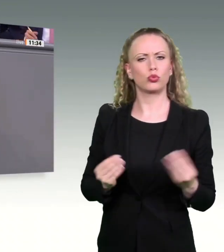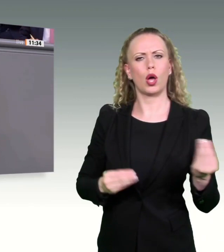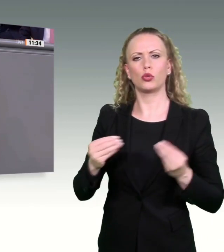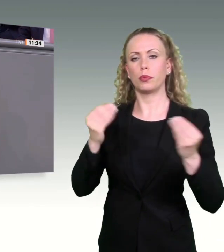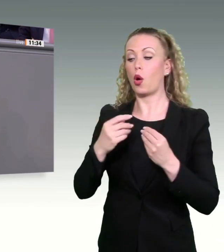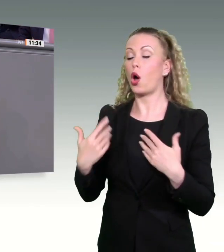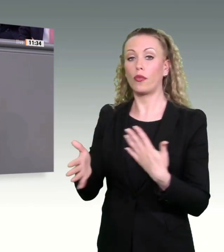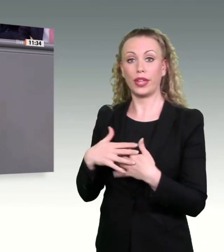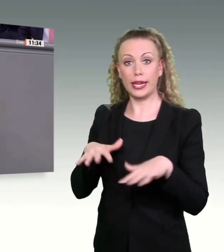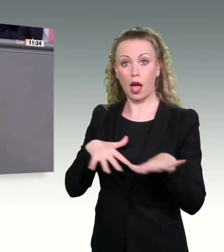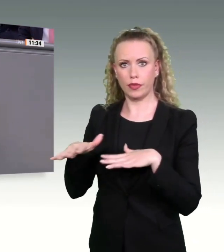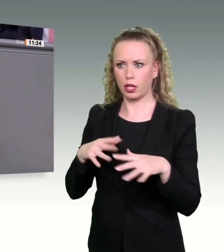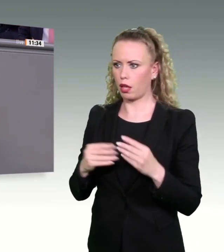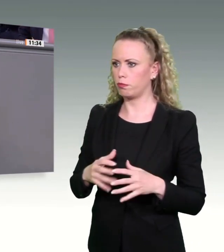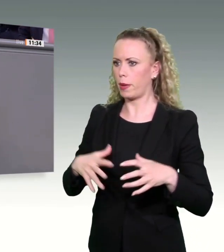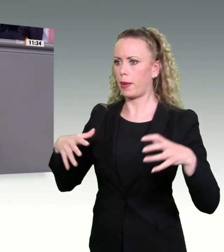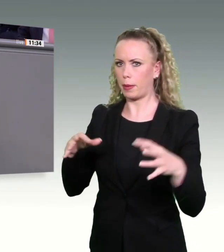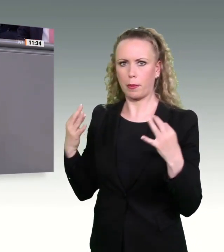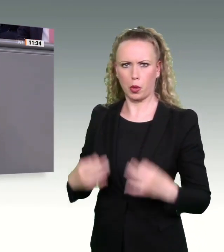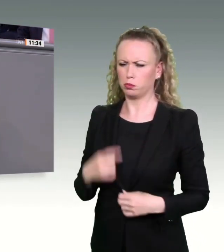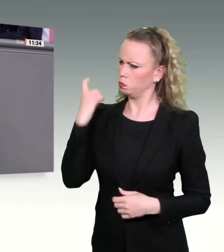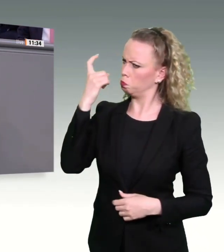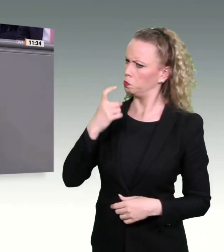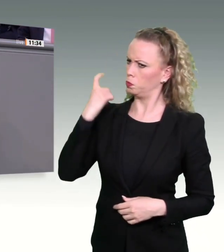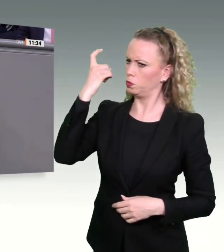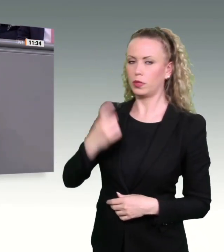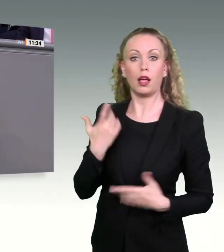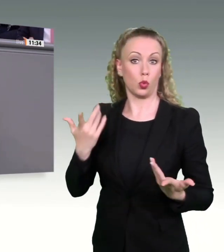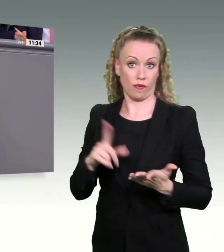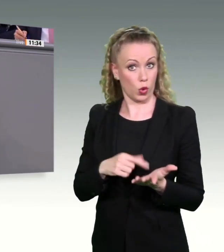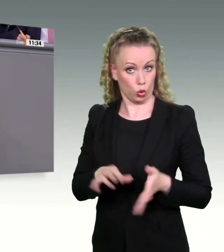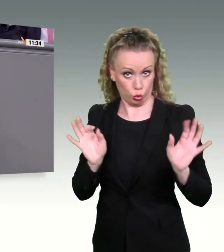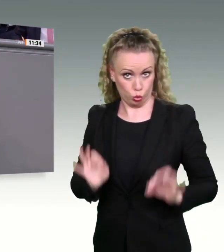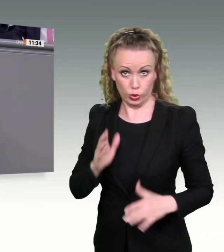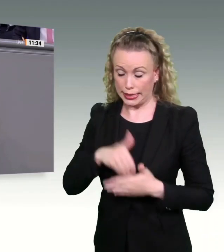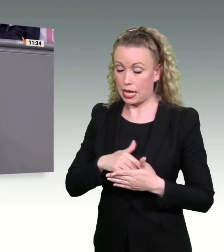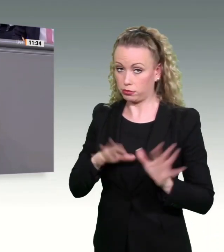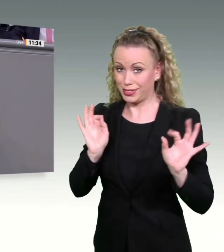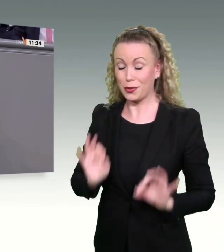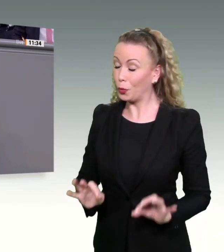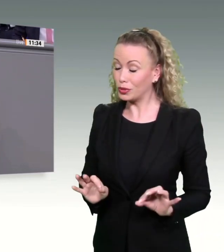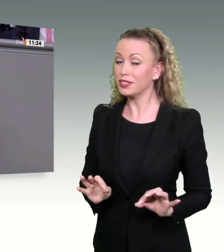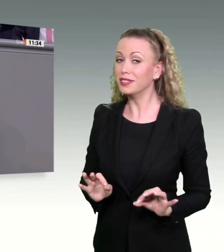Das wundert mich jetzt doch. Nicht, dass ich was gegen diese Forderungen hätte. Im Gegenteil.